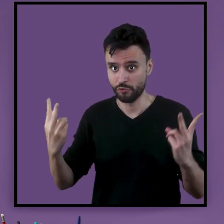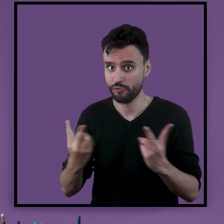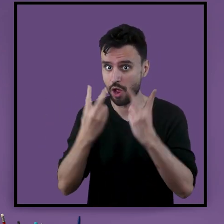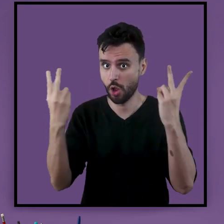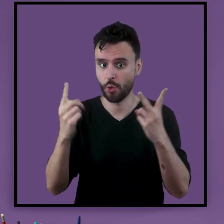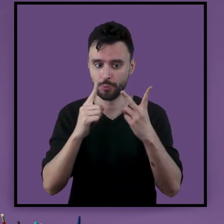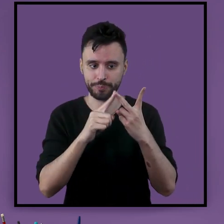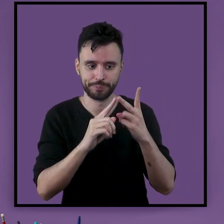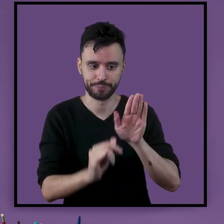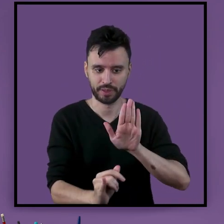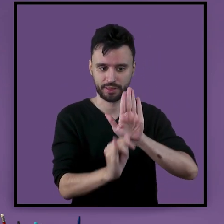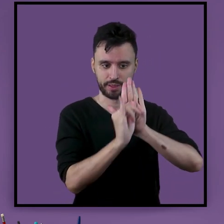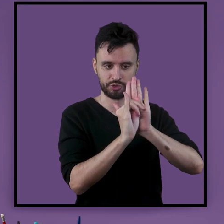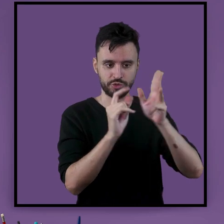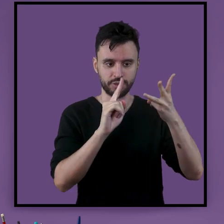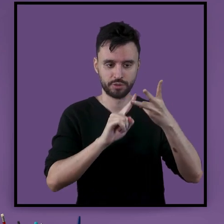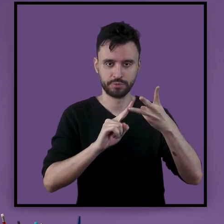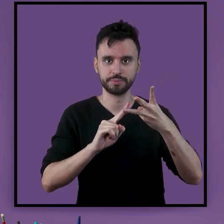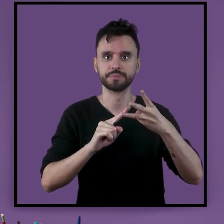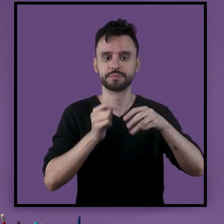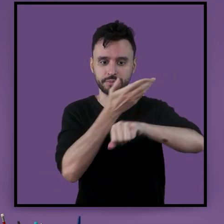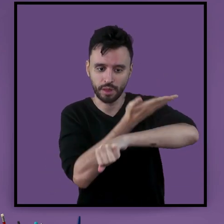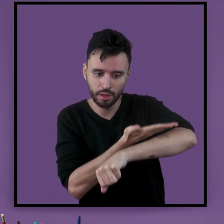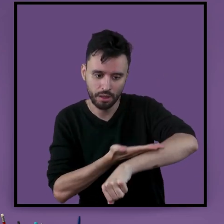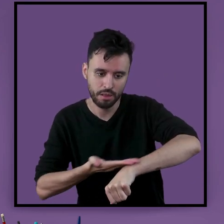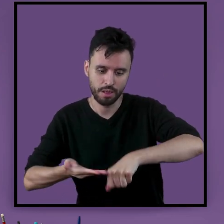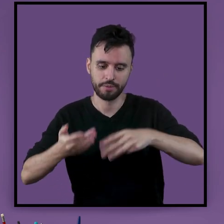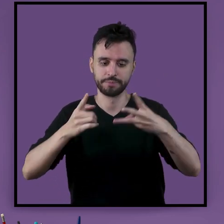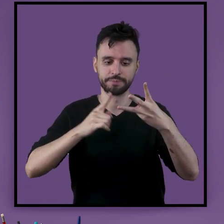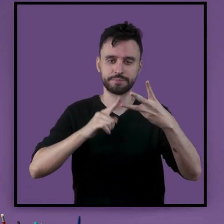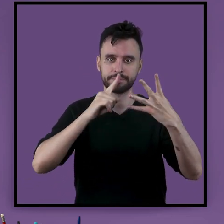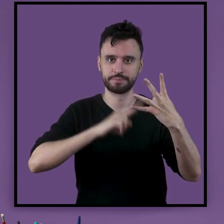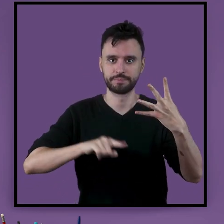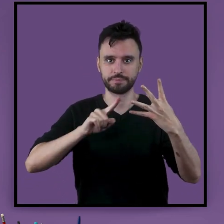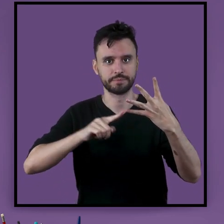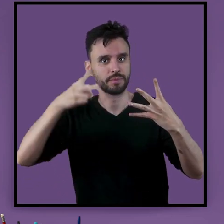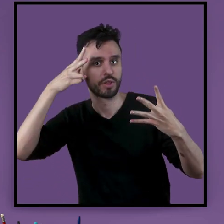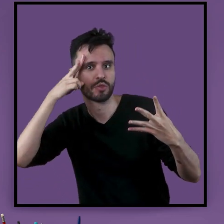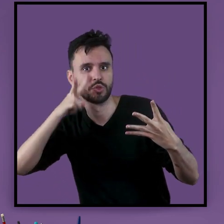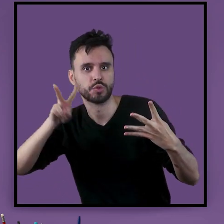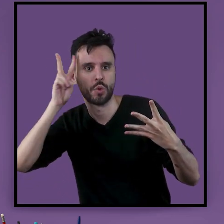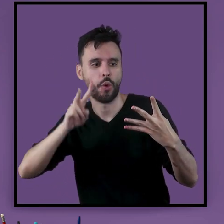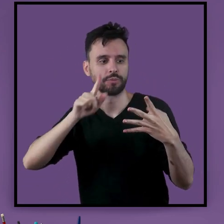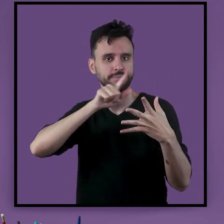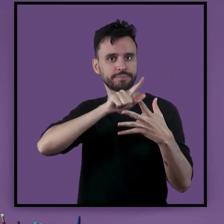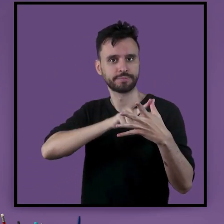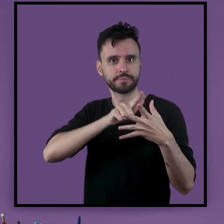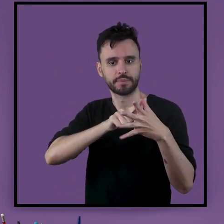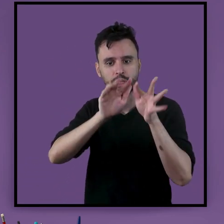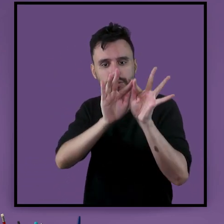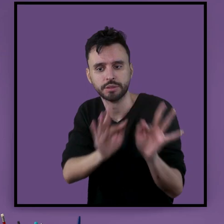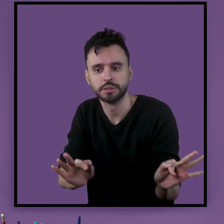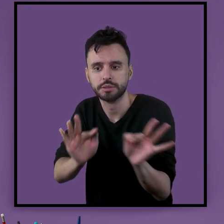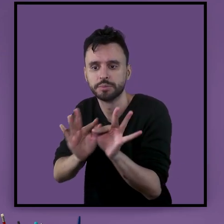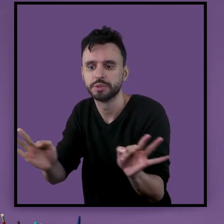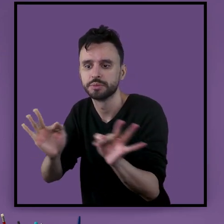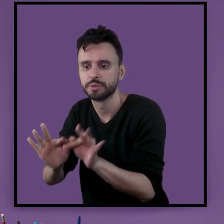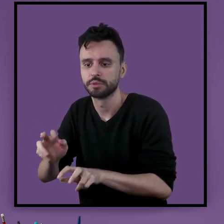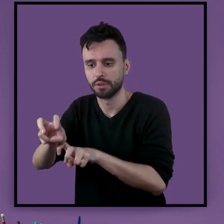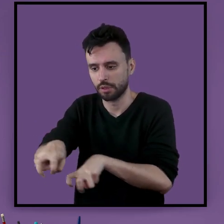identidades, costumes, histórias, cantar a simplicidade do homem no campo, a